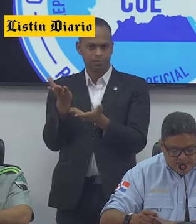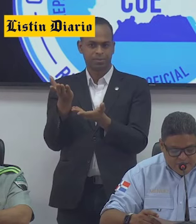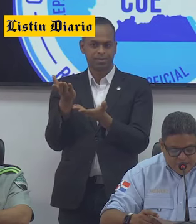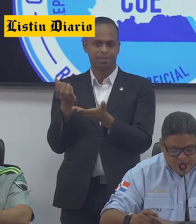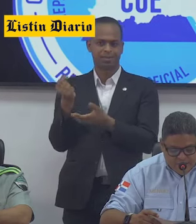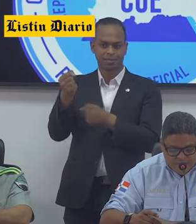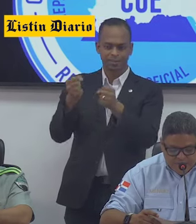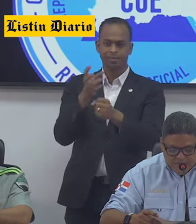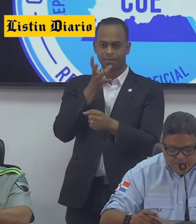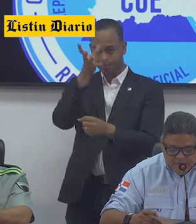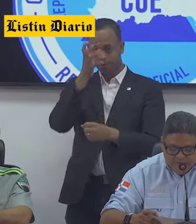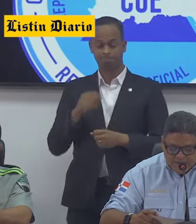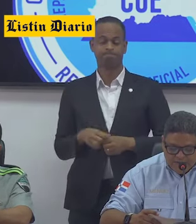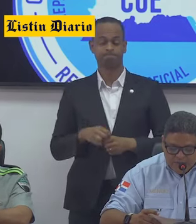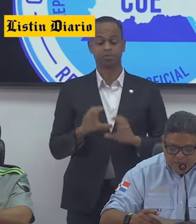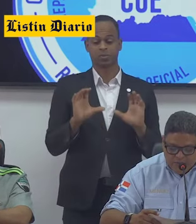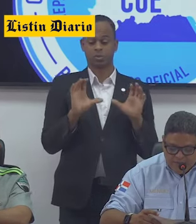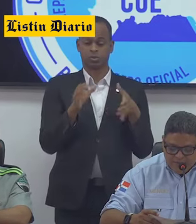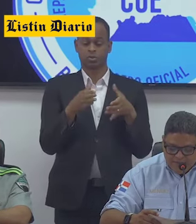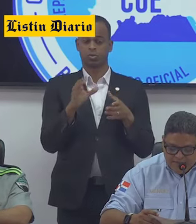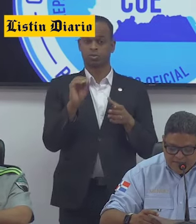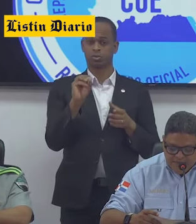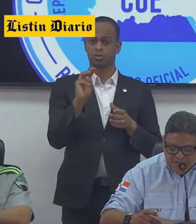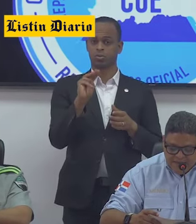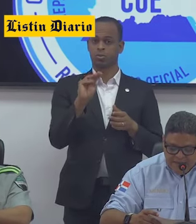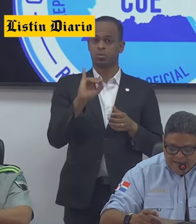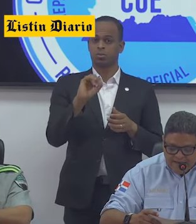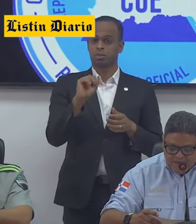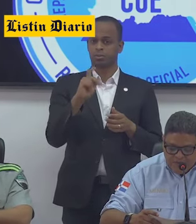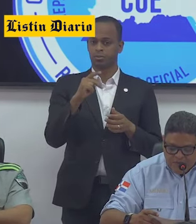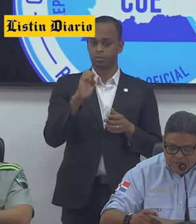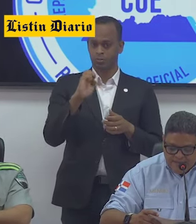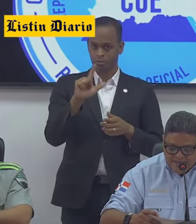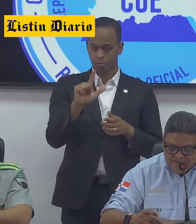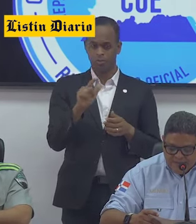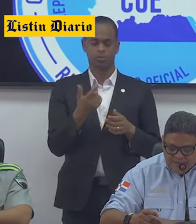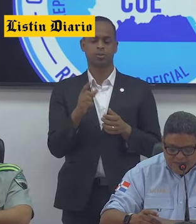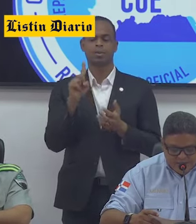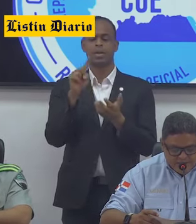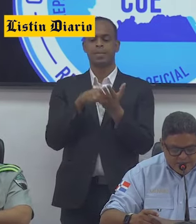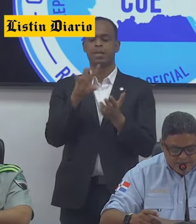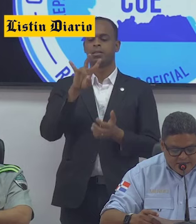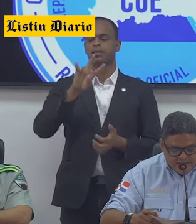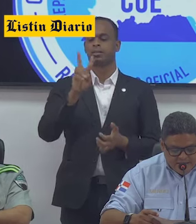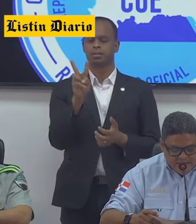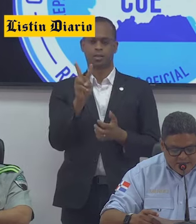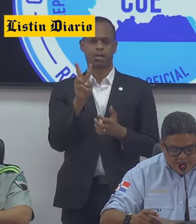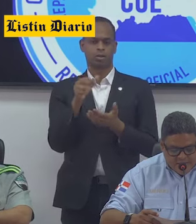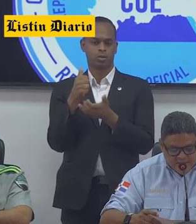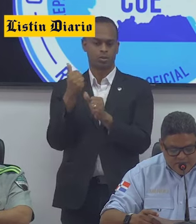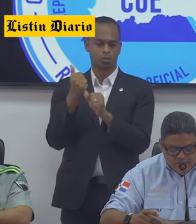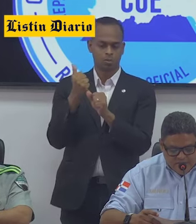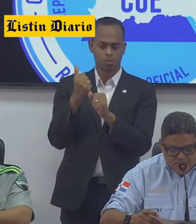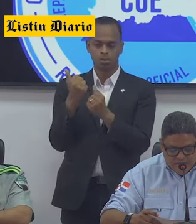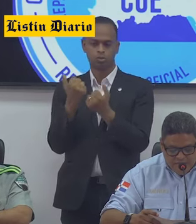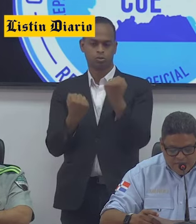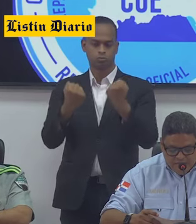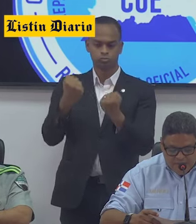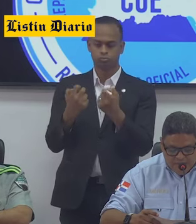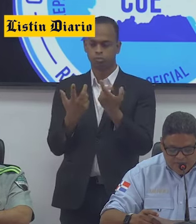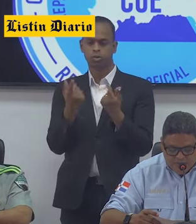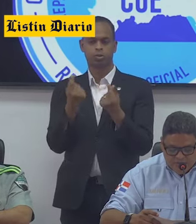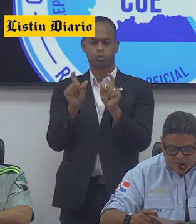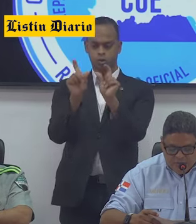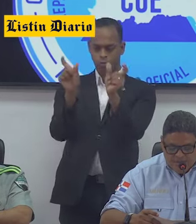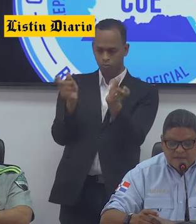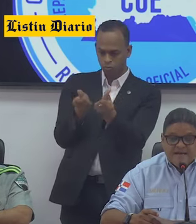detalles. La Comisión Militar y Policial del Ministerio de Obras Públicas ha realizado 1,072 asistencia vial, las cuales consistieron en cambio